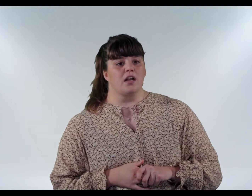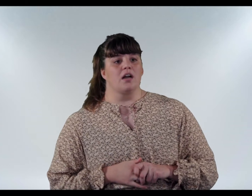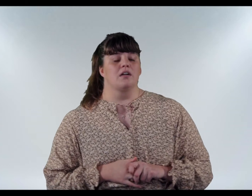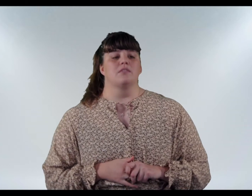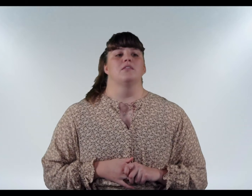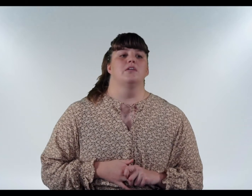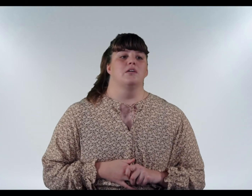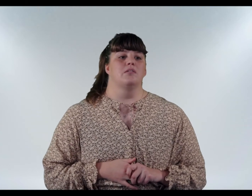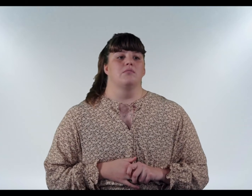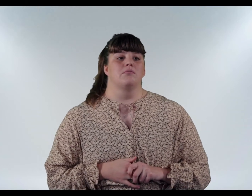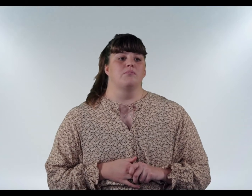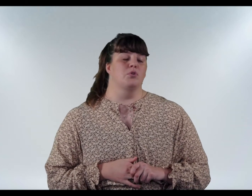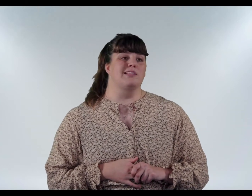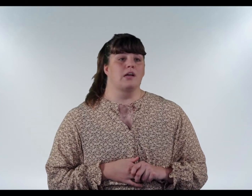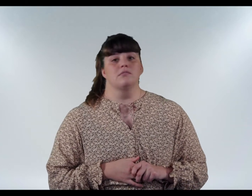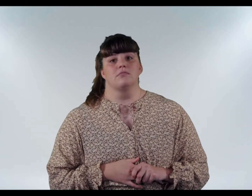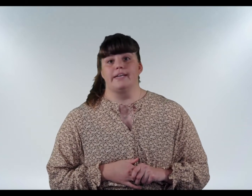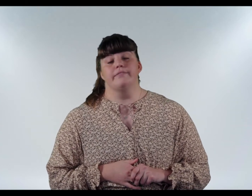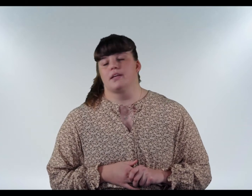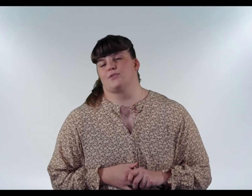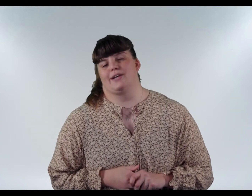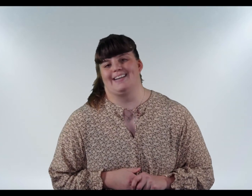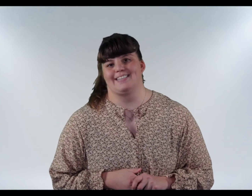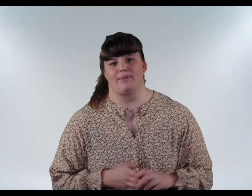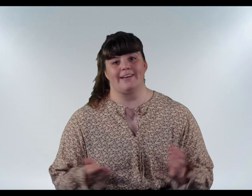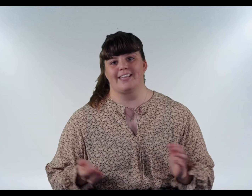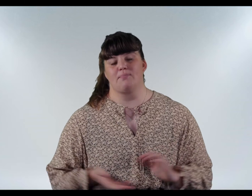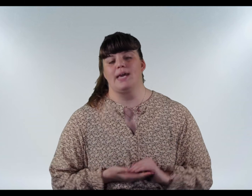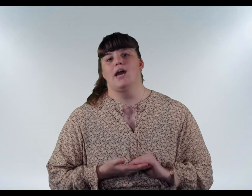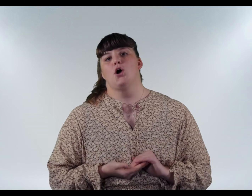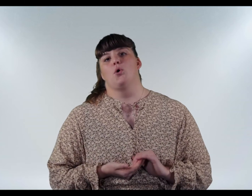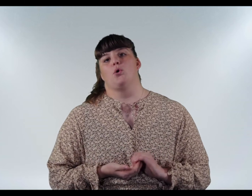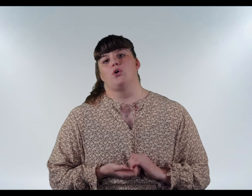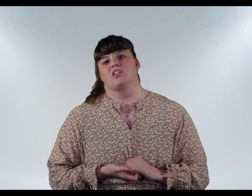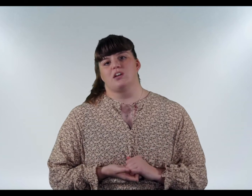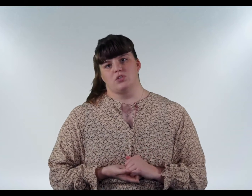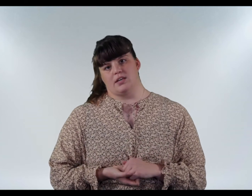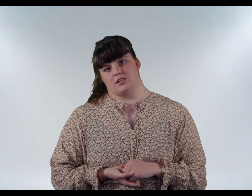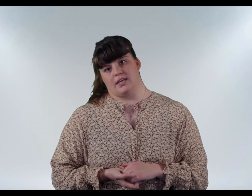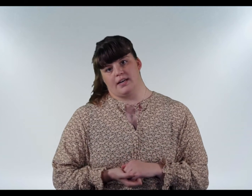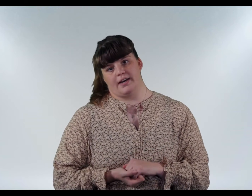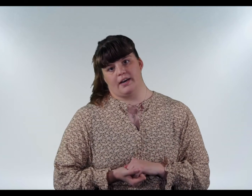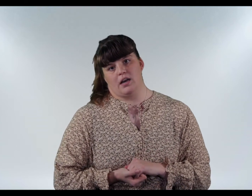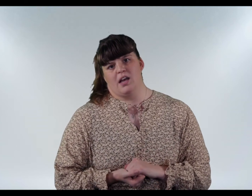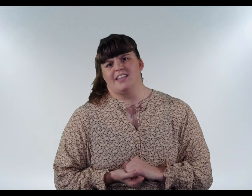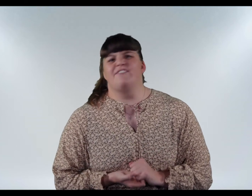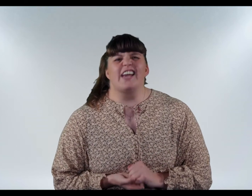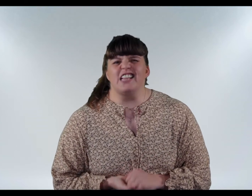boltana inn, eitthvað er bara eitthvað dæmi og þá segir kannski ég reynir, ég veita,